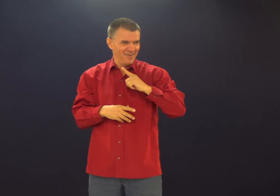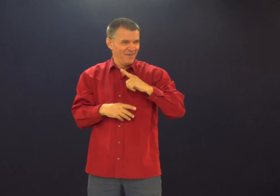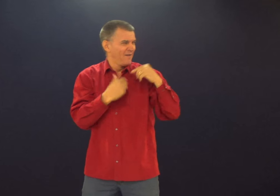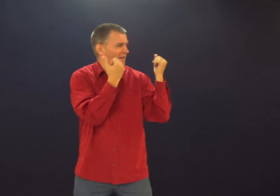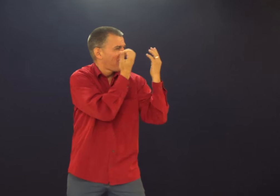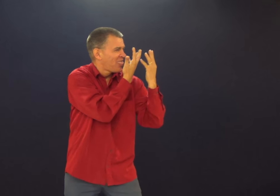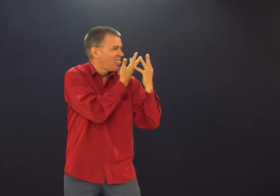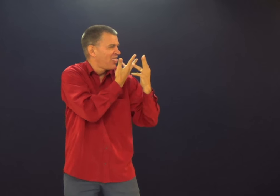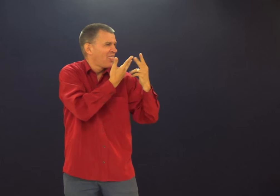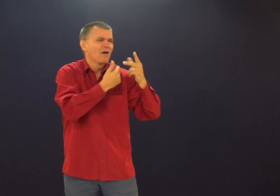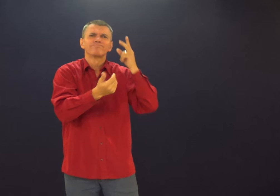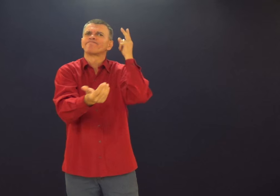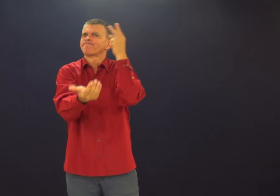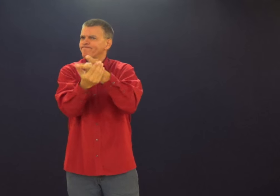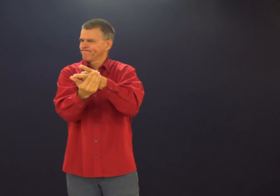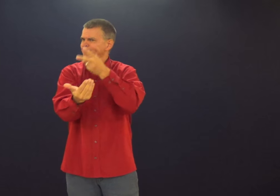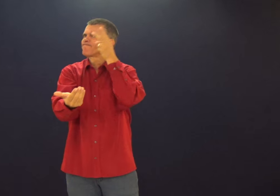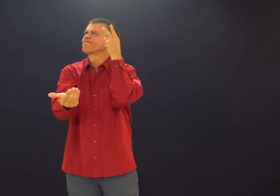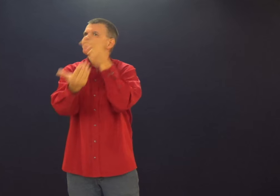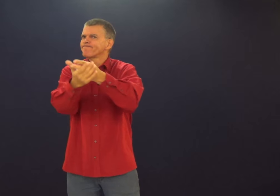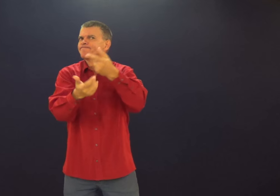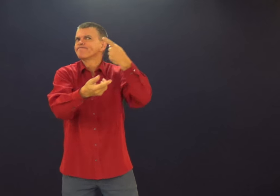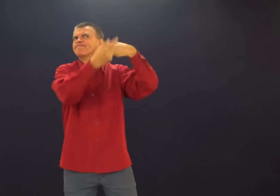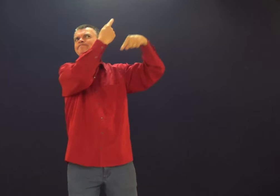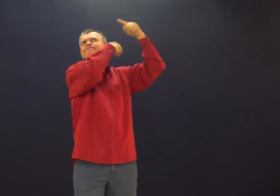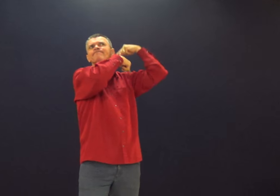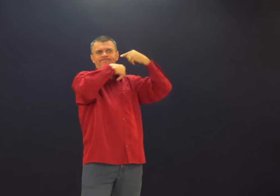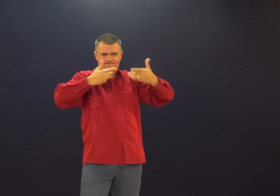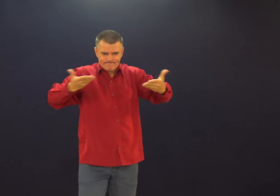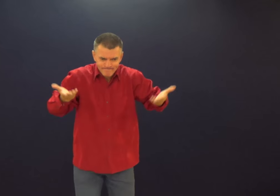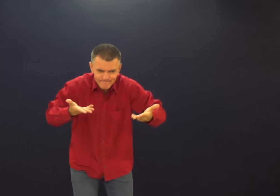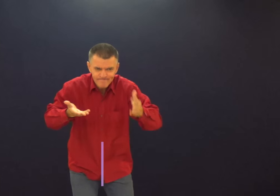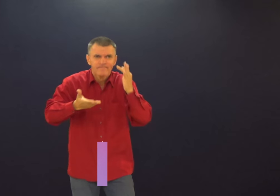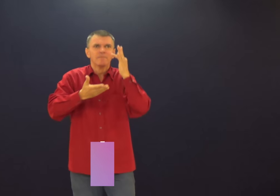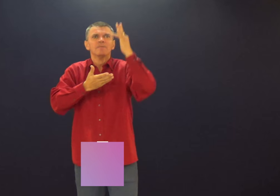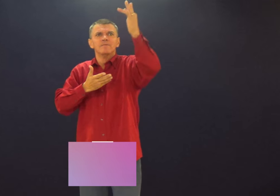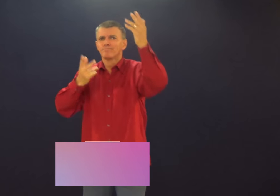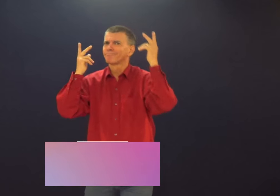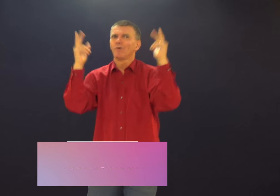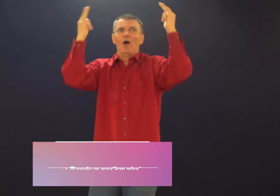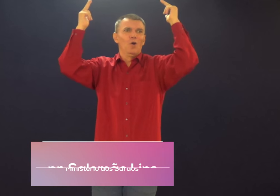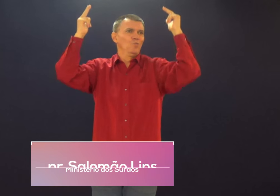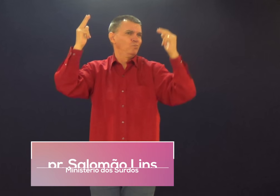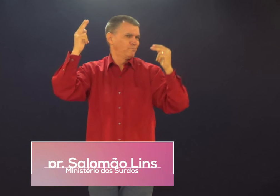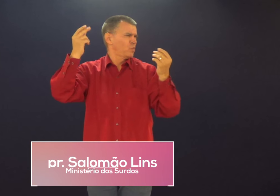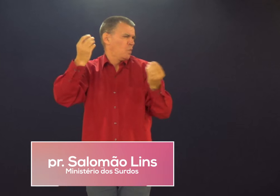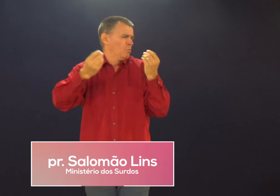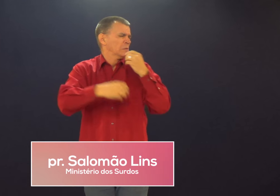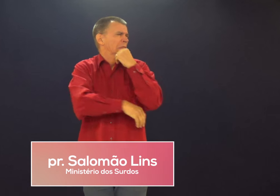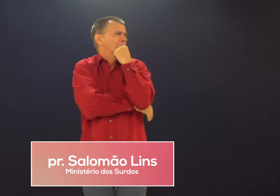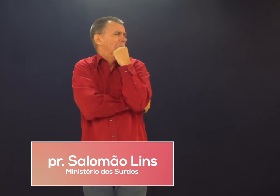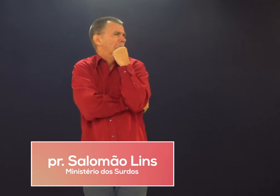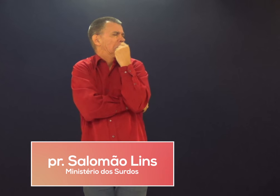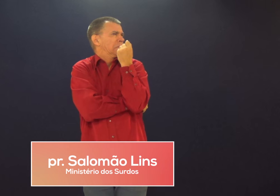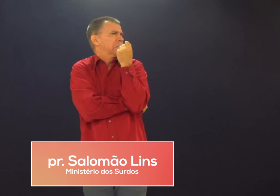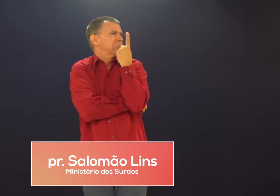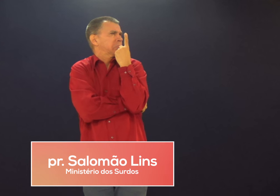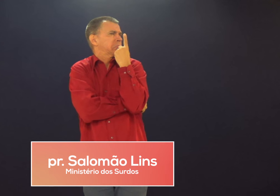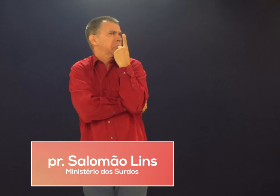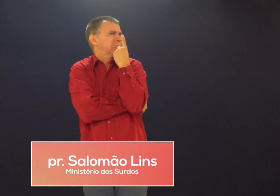tem coisas atrativas? Talvez não uma maçã, mas na forma de outras coisas? Acontece. Tanto hoje, com certeza no futuro